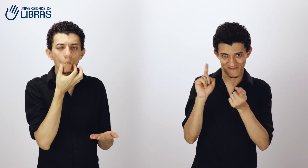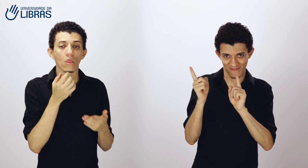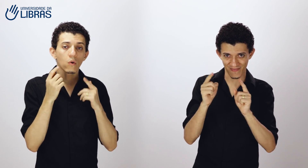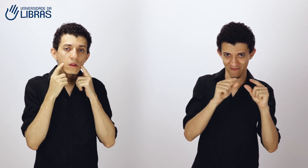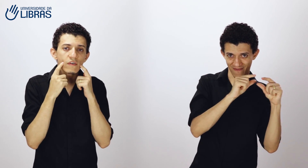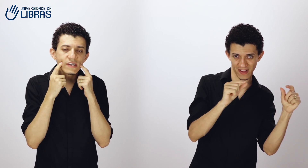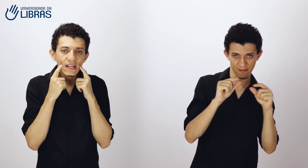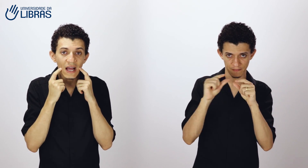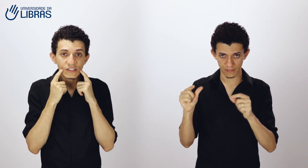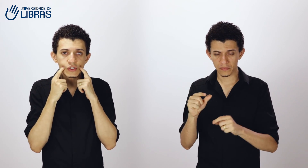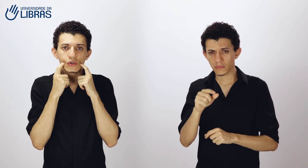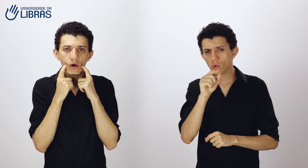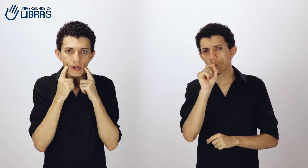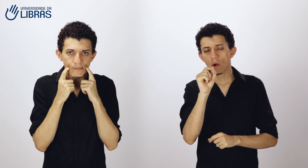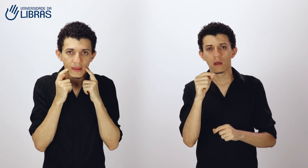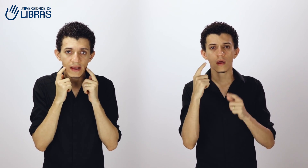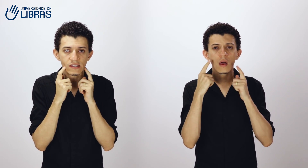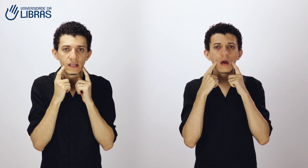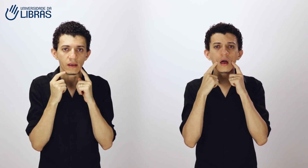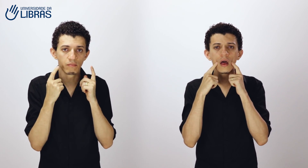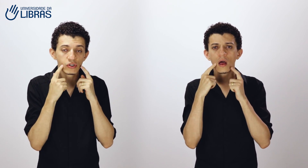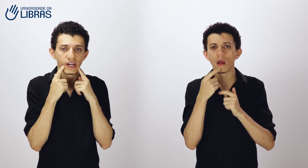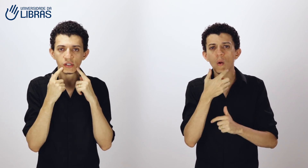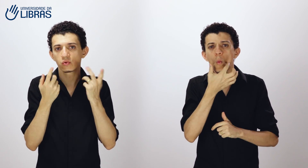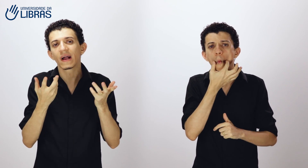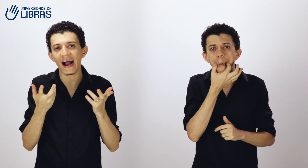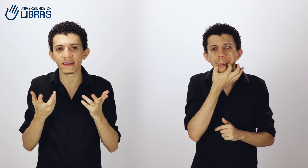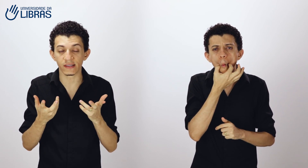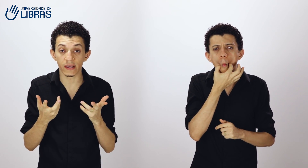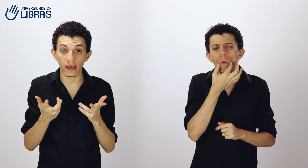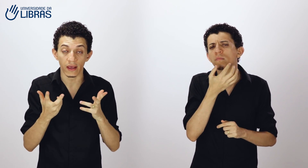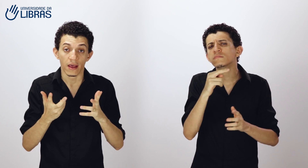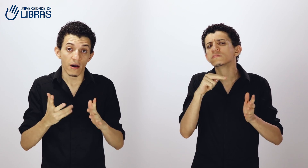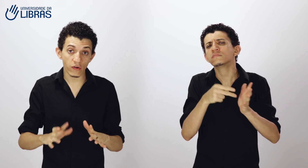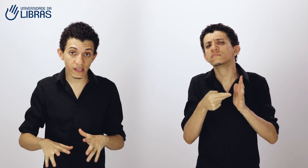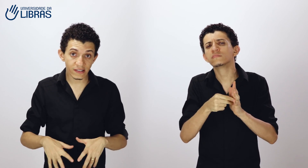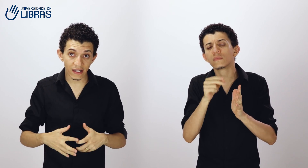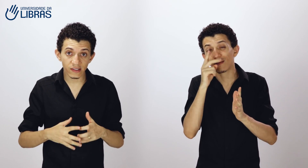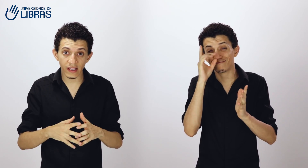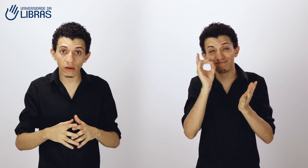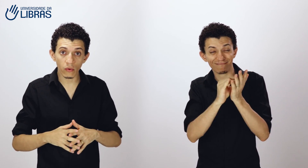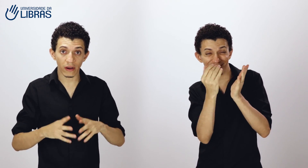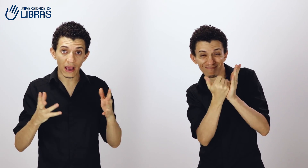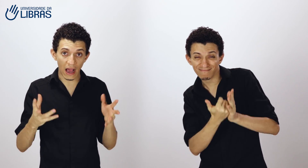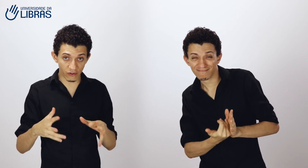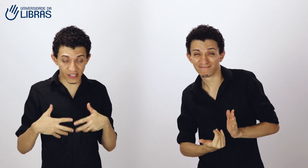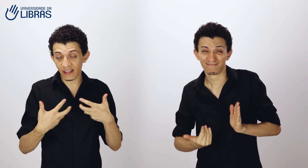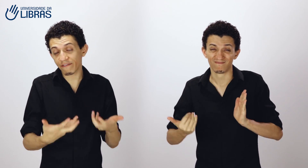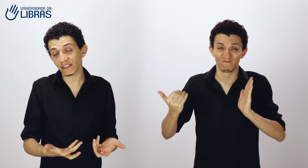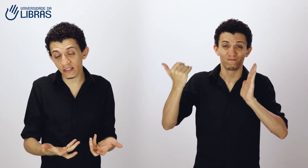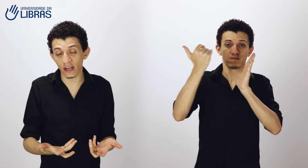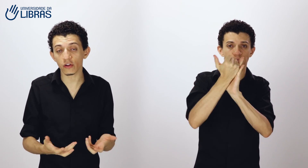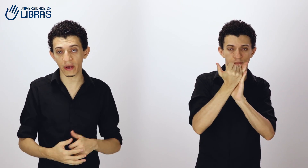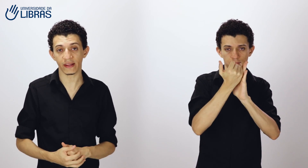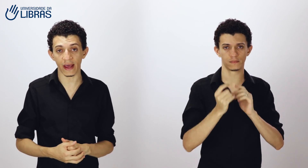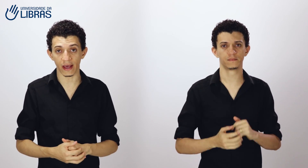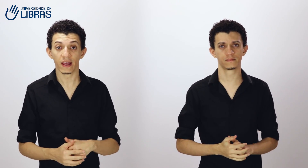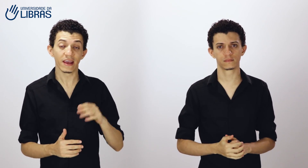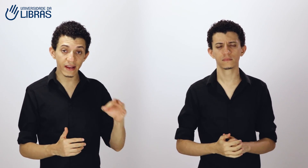Quando você adiciona esse bochecha sugadas aqui, você está enfatizando uma ideia. E